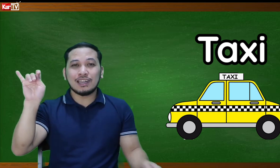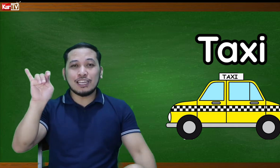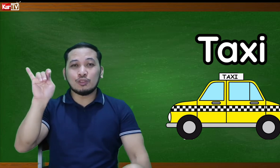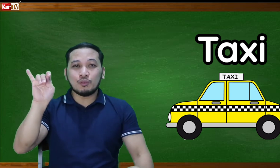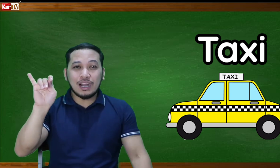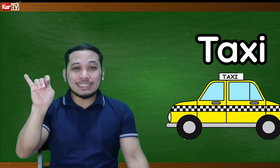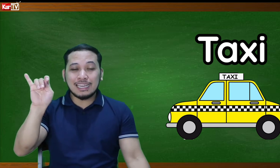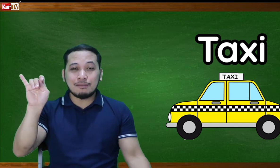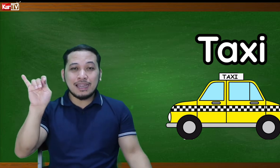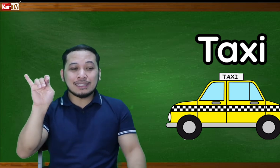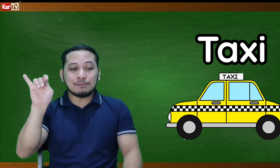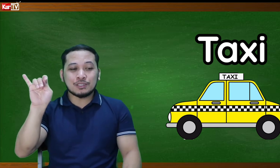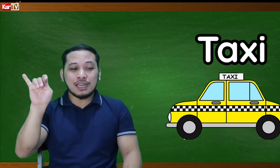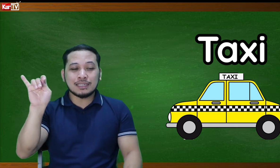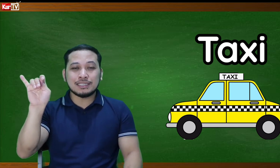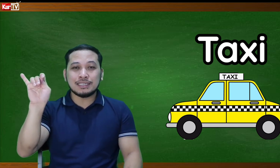naka-ganito pong ating kamay. Tapos, taxi.